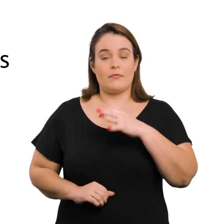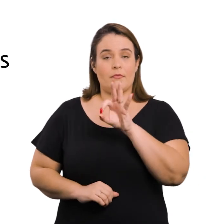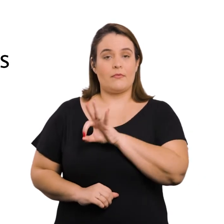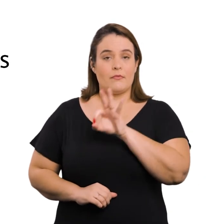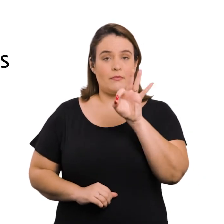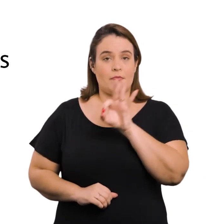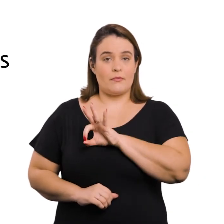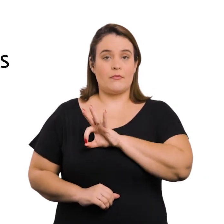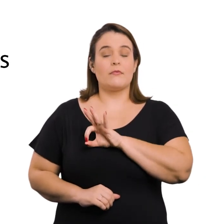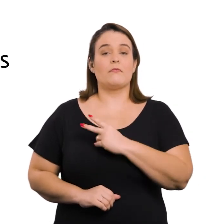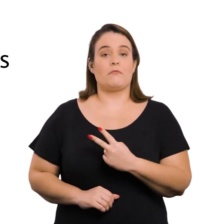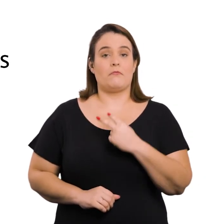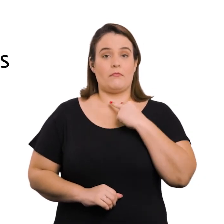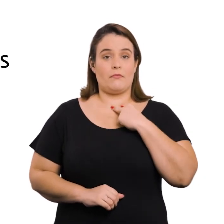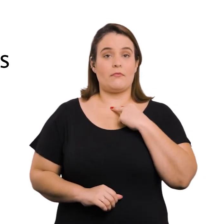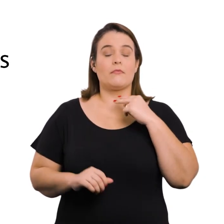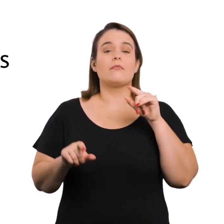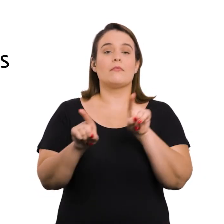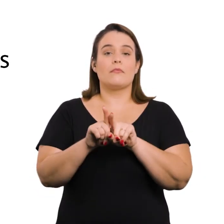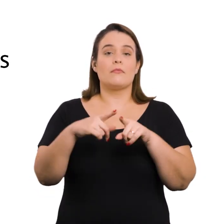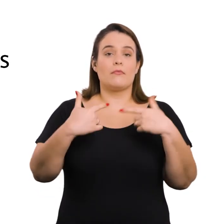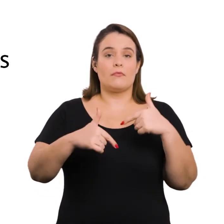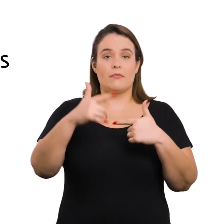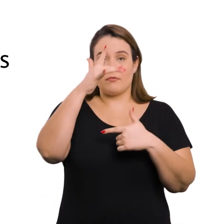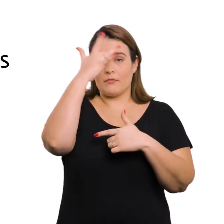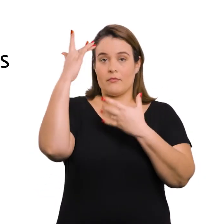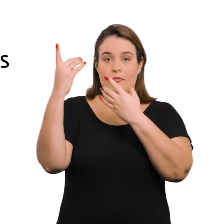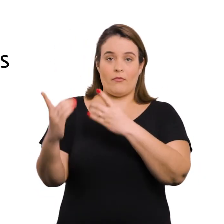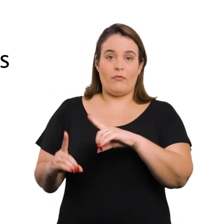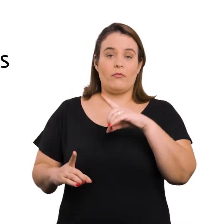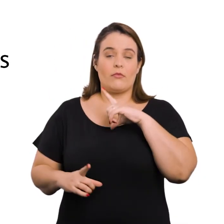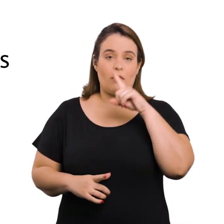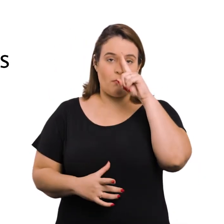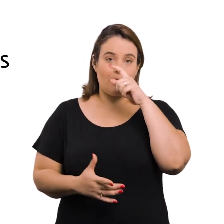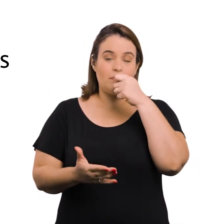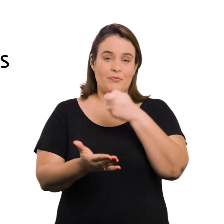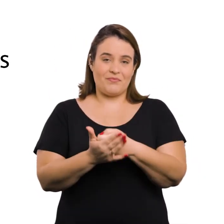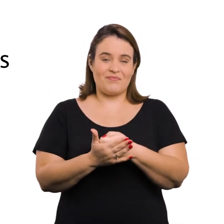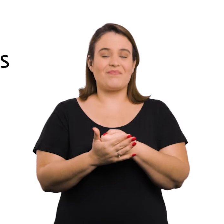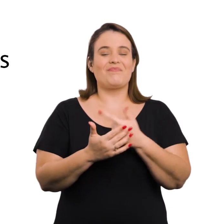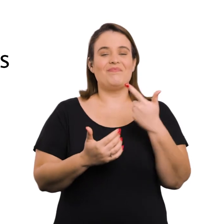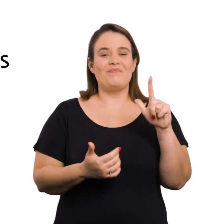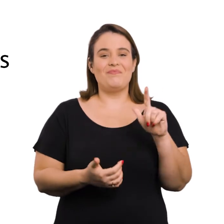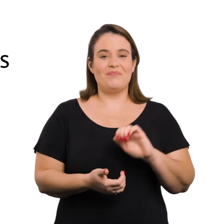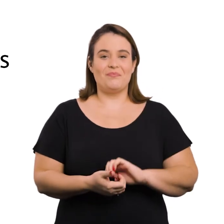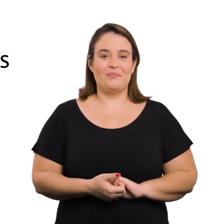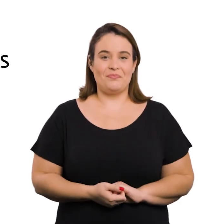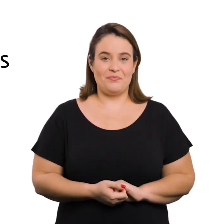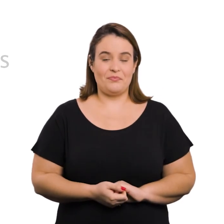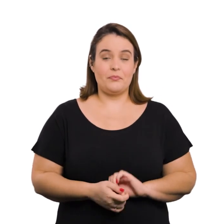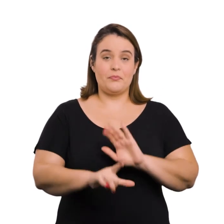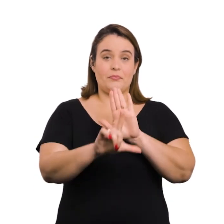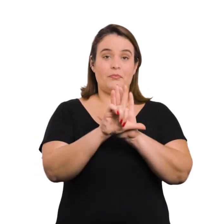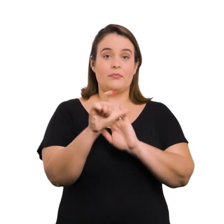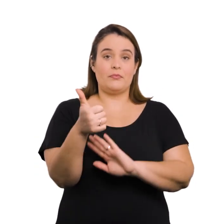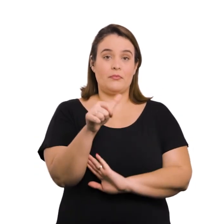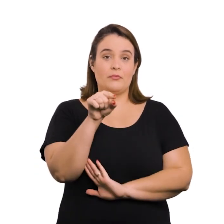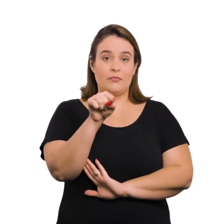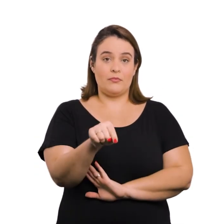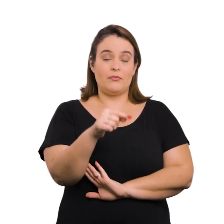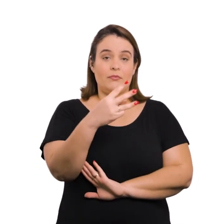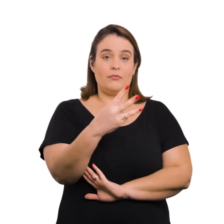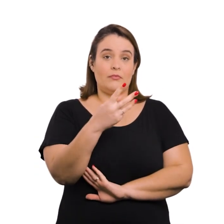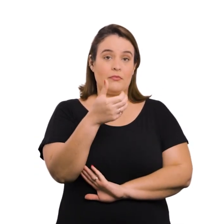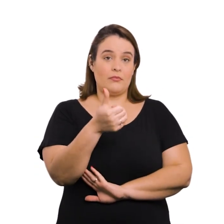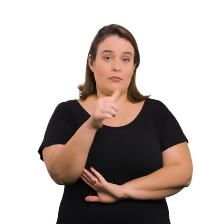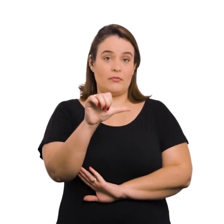de percentual de cargos e empregos para portadores de deficiência e define providências correlatas. Lei nº